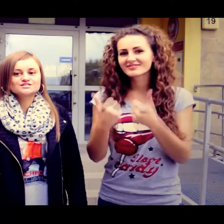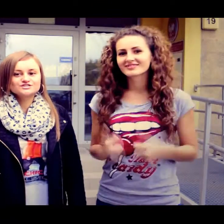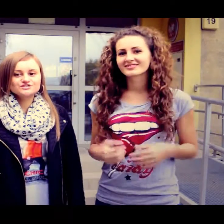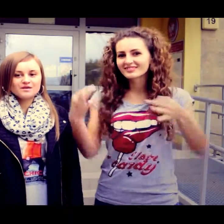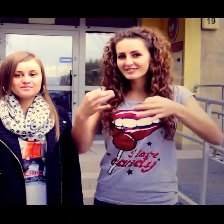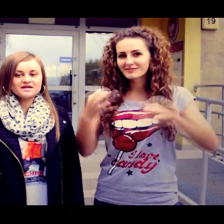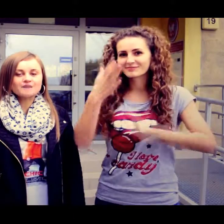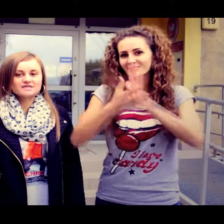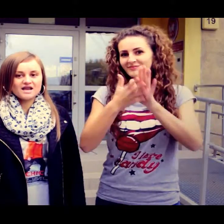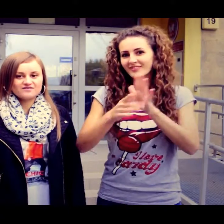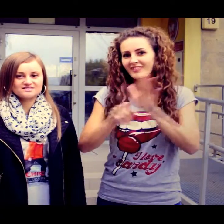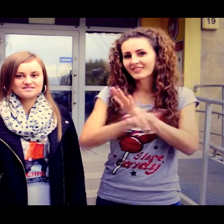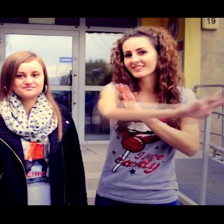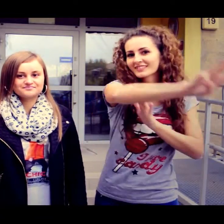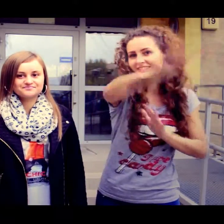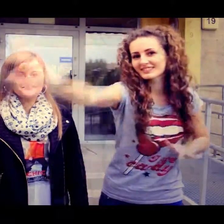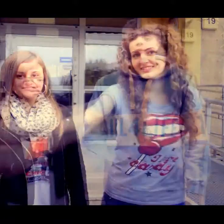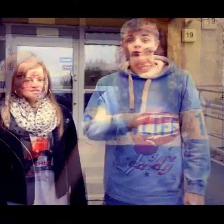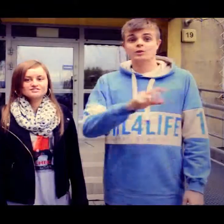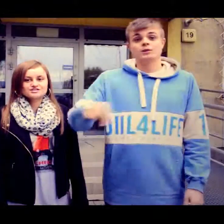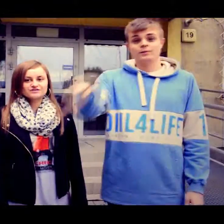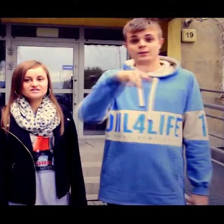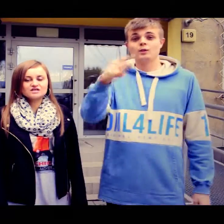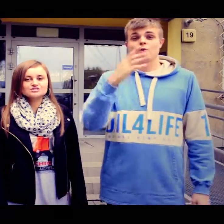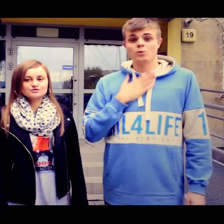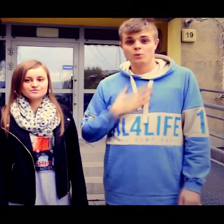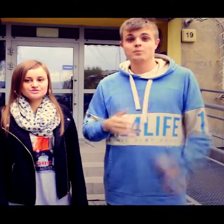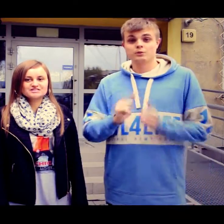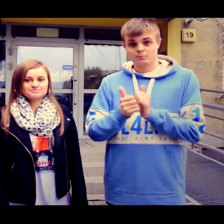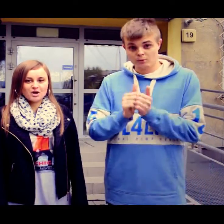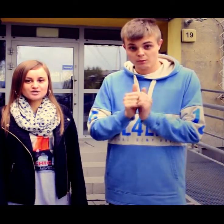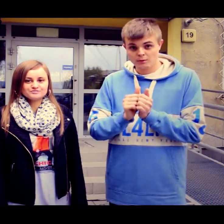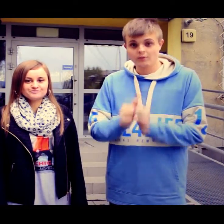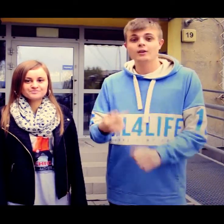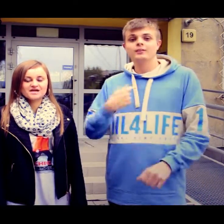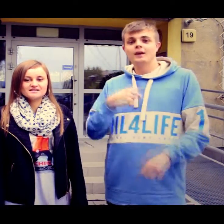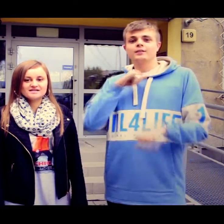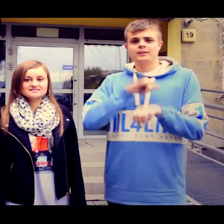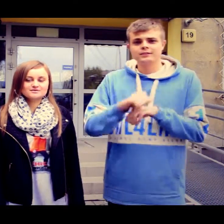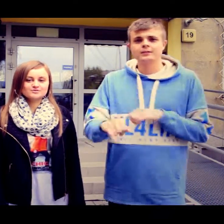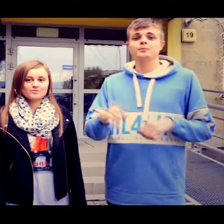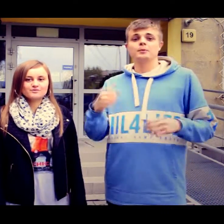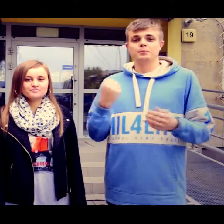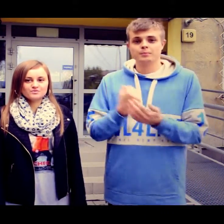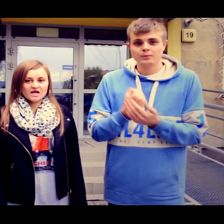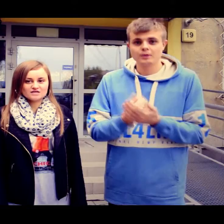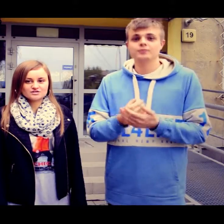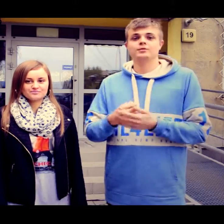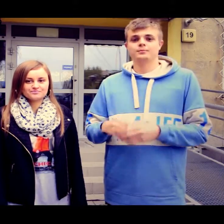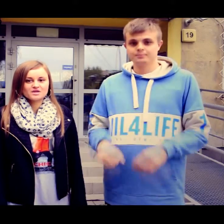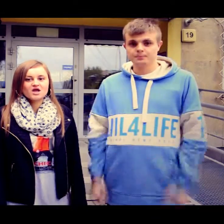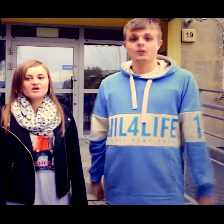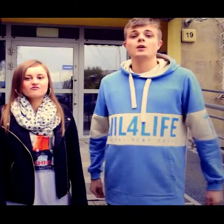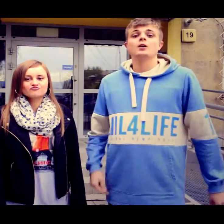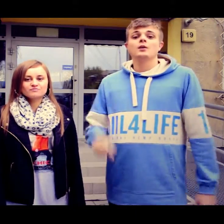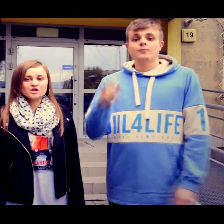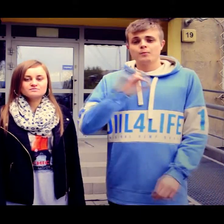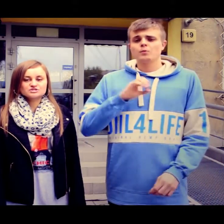Dzisiaj migam dla was. Czy wy też lubicie sport? Ja jestem dobrym piłkarzem. W moim